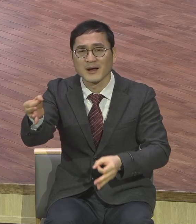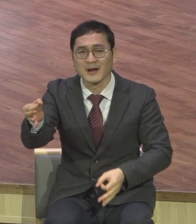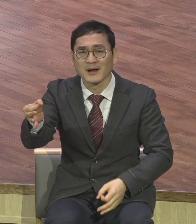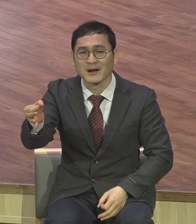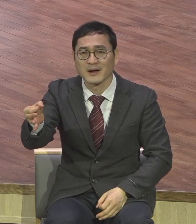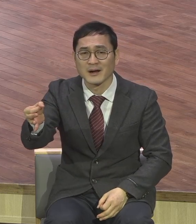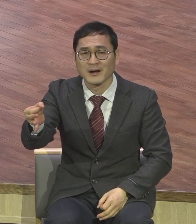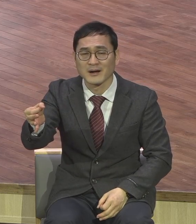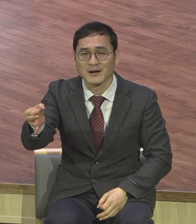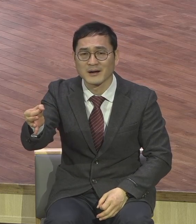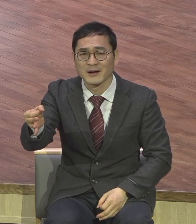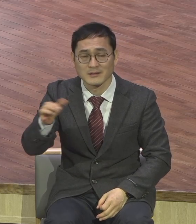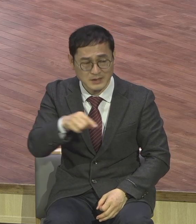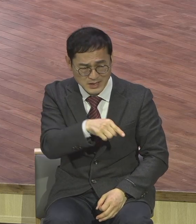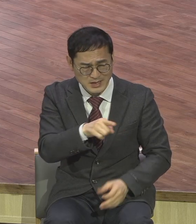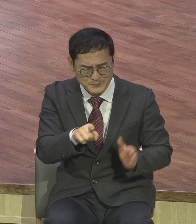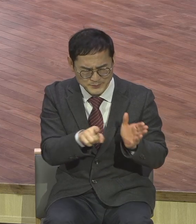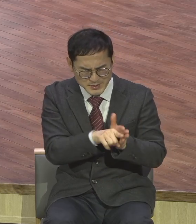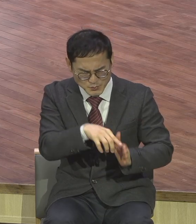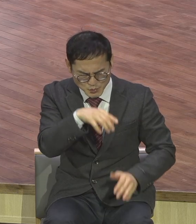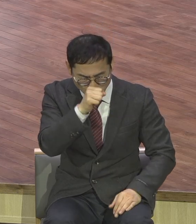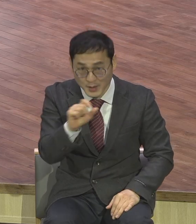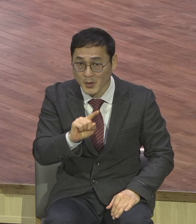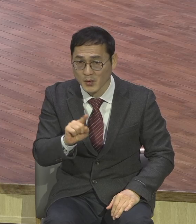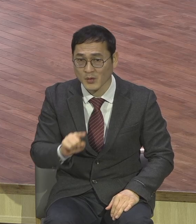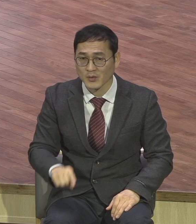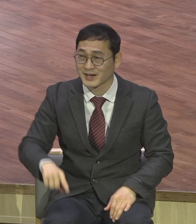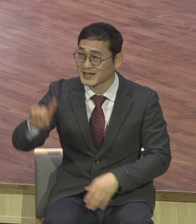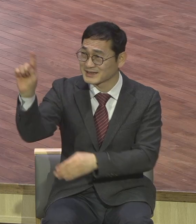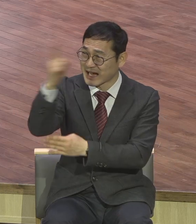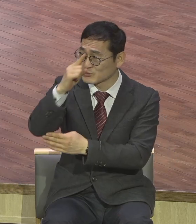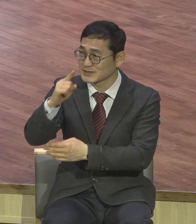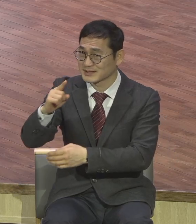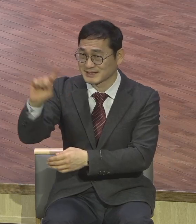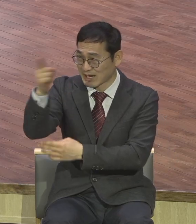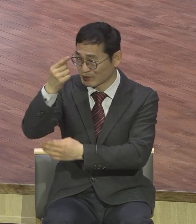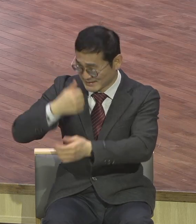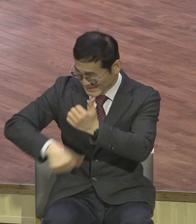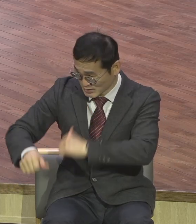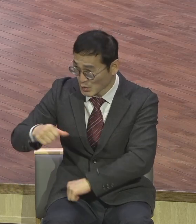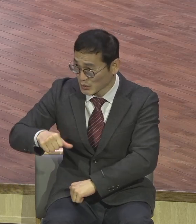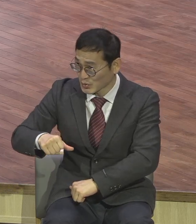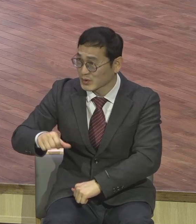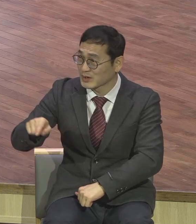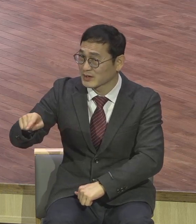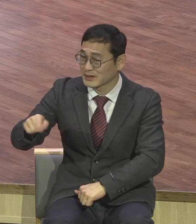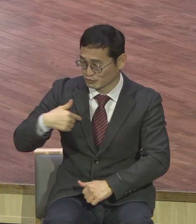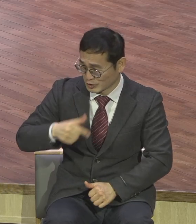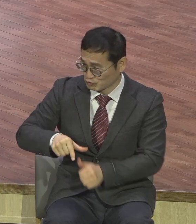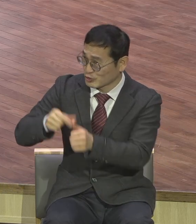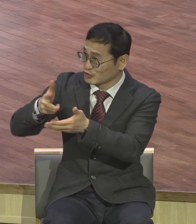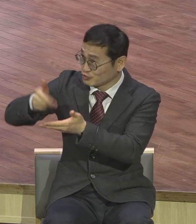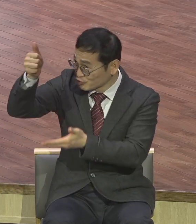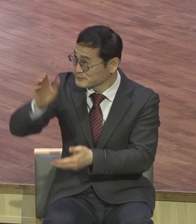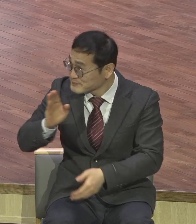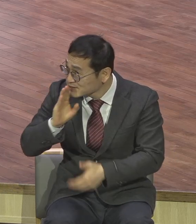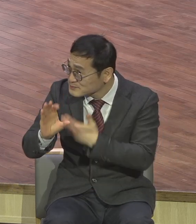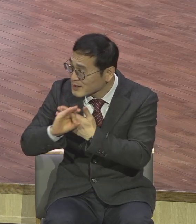얼마나 좋았느냐 따위세 자손 당신이 정말 메시하면 내 눈을 뜨게 할 수 있습니다라는 고백이요